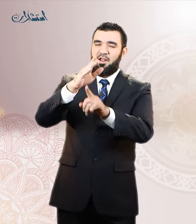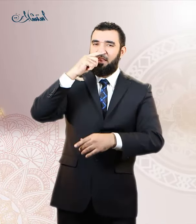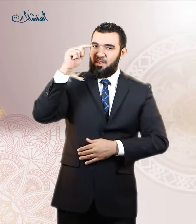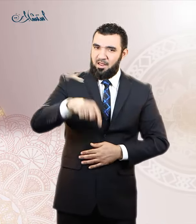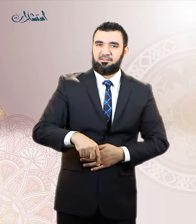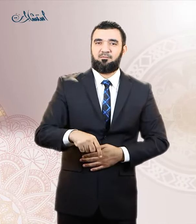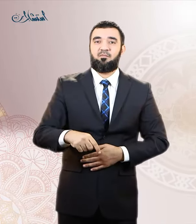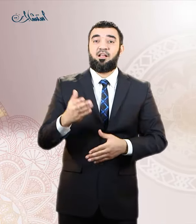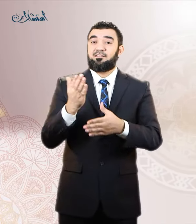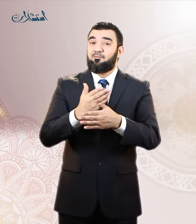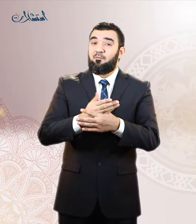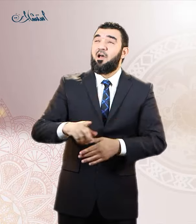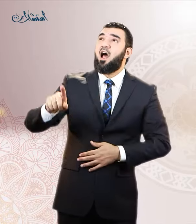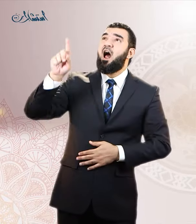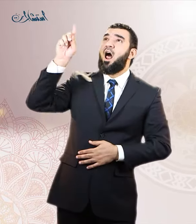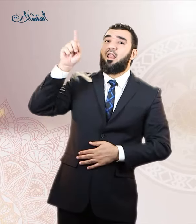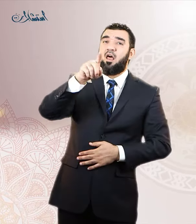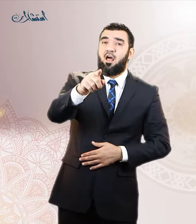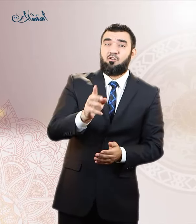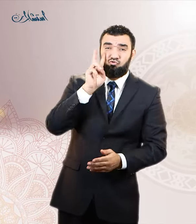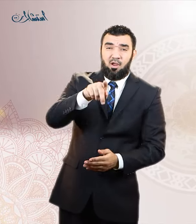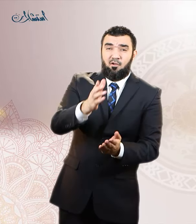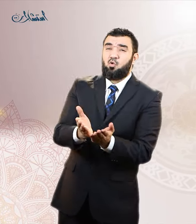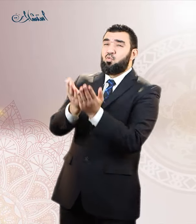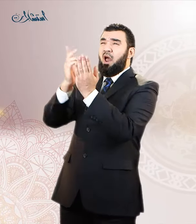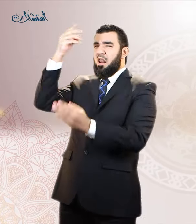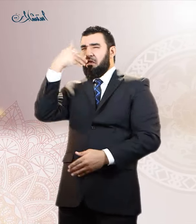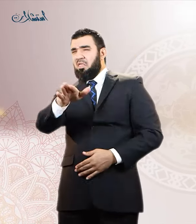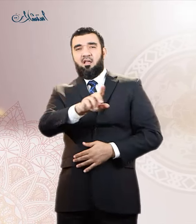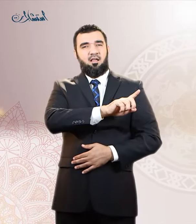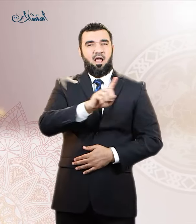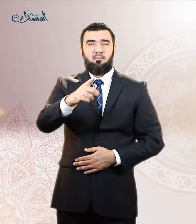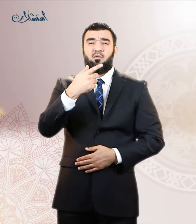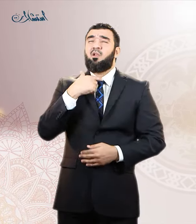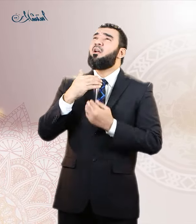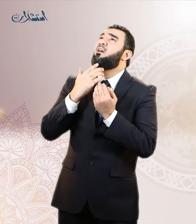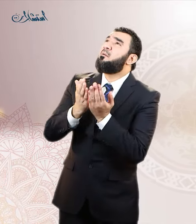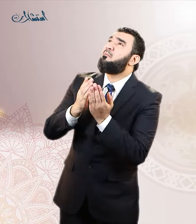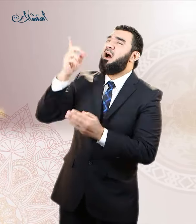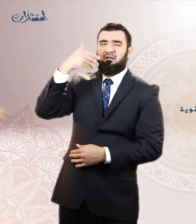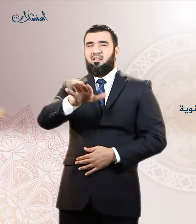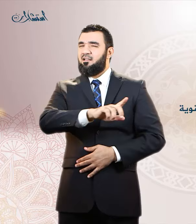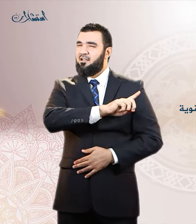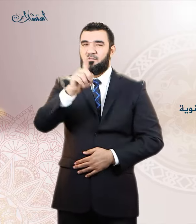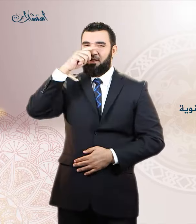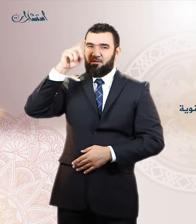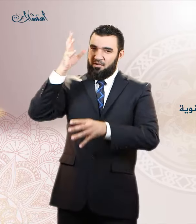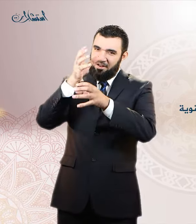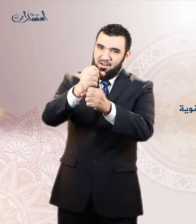وتعالى لا يرد من دعاه ولا يخيب من رجاه ونحن نقدر ايها الحبيب